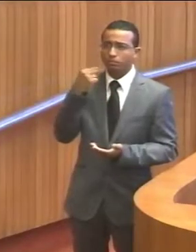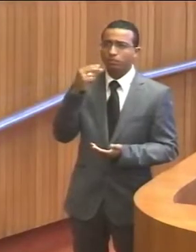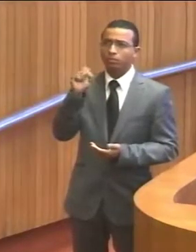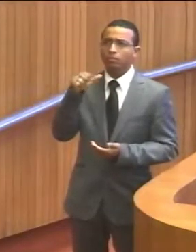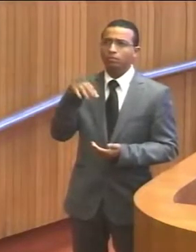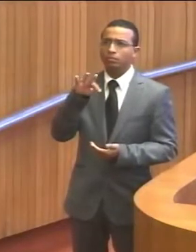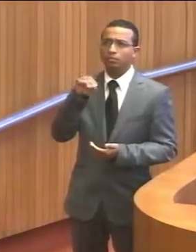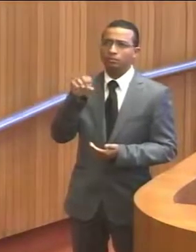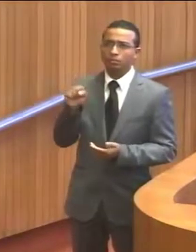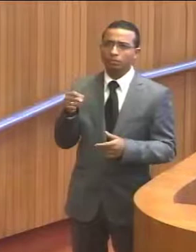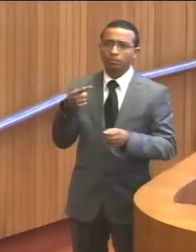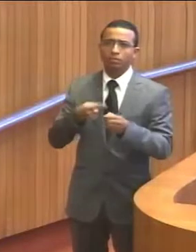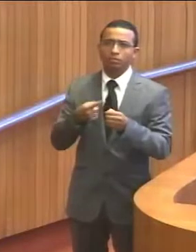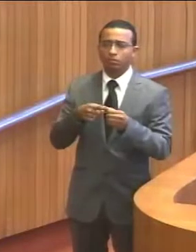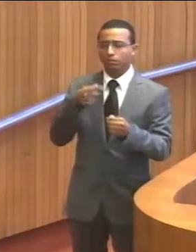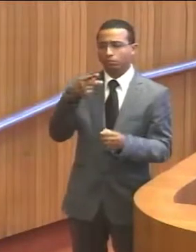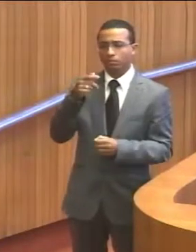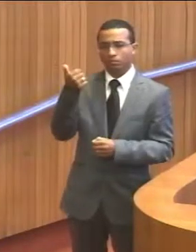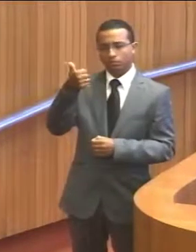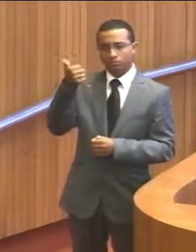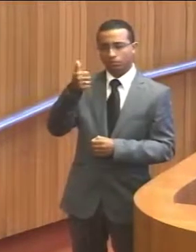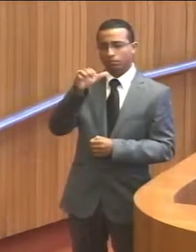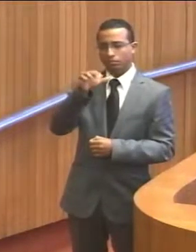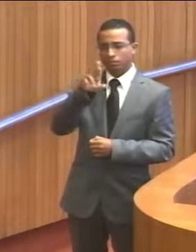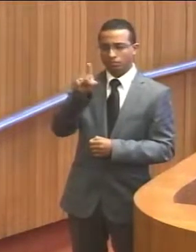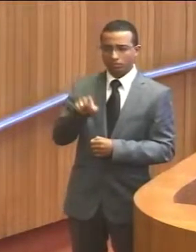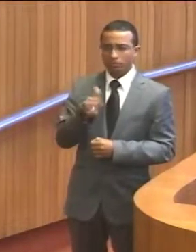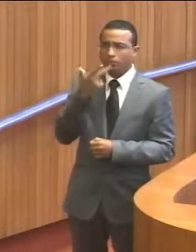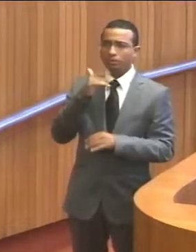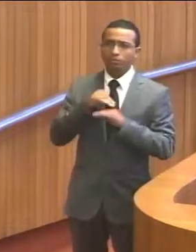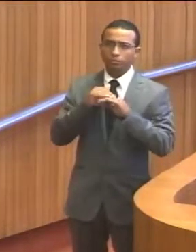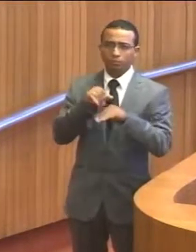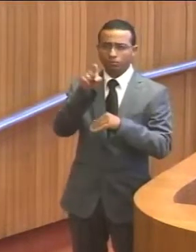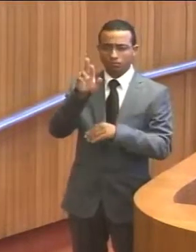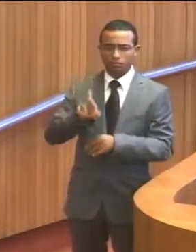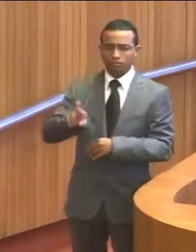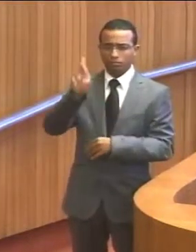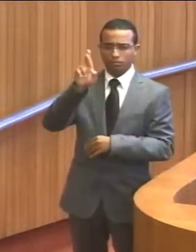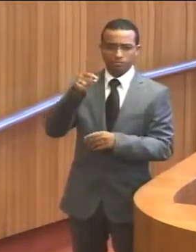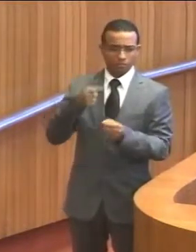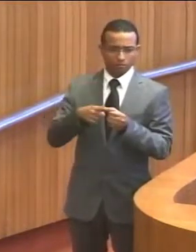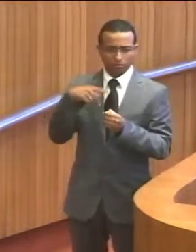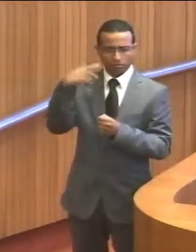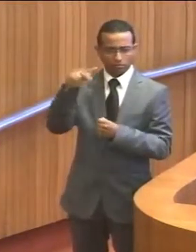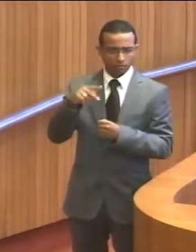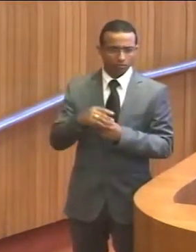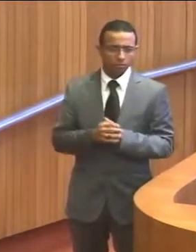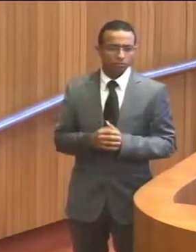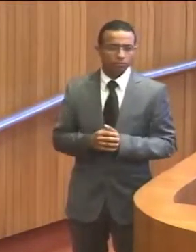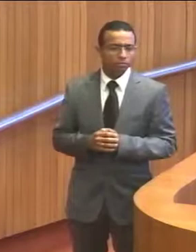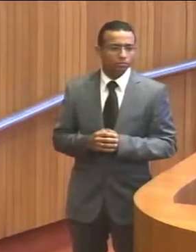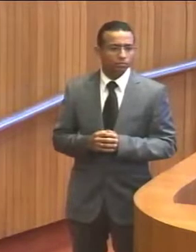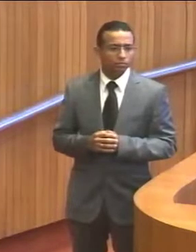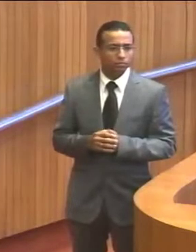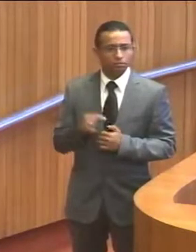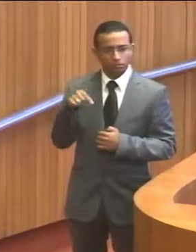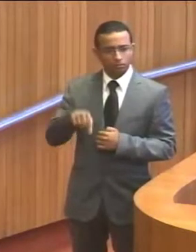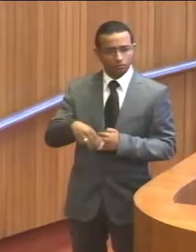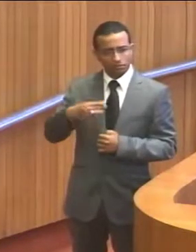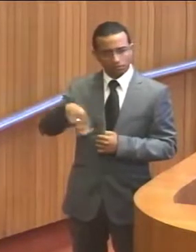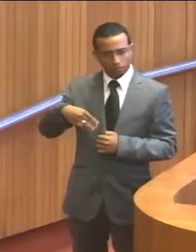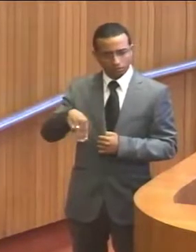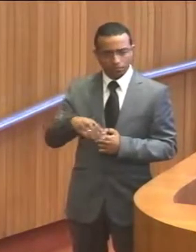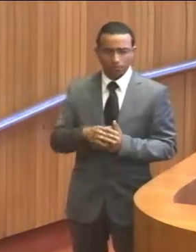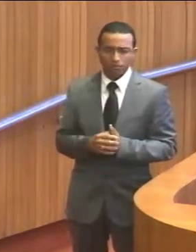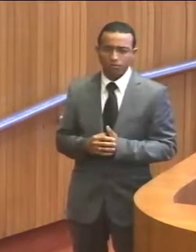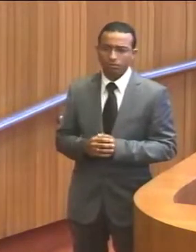Santos, de Primeira Cruz, eu quero dizer à Vossa Excelência, que representa tão bem aquele município, que aqui no Maranhão,